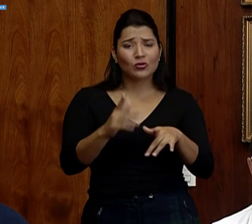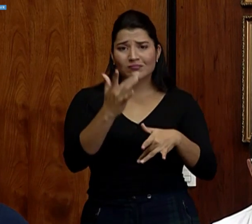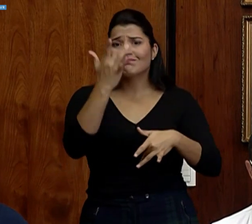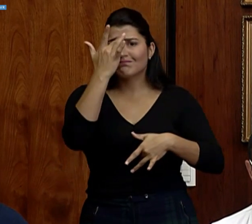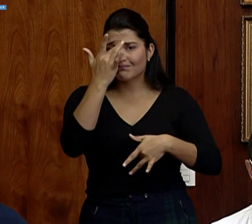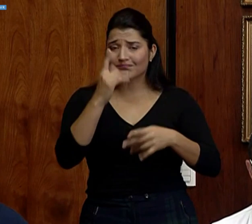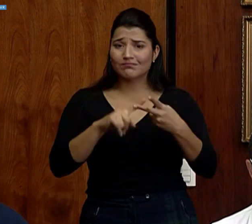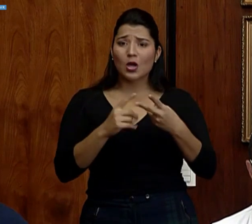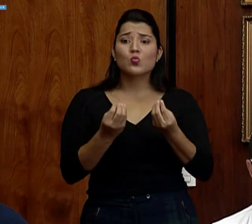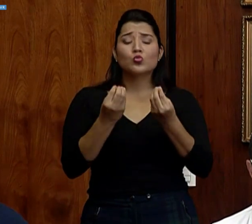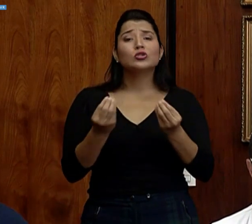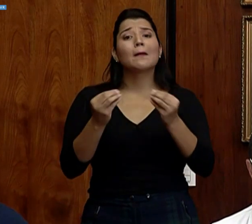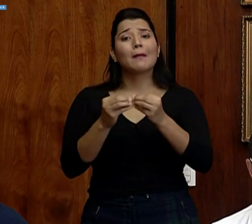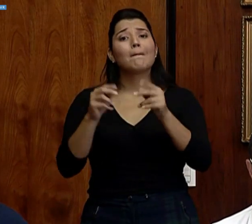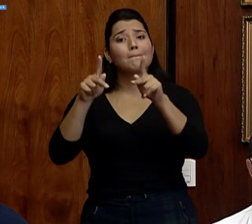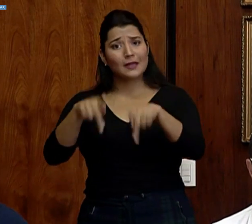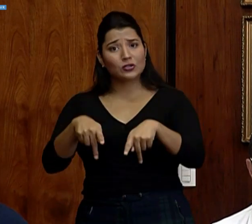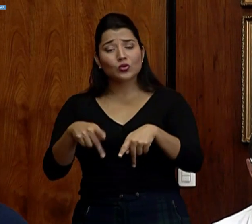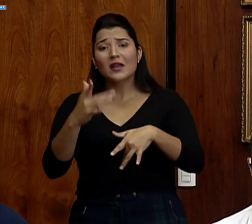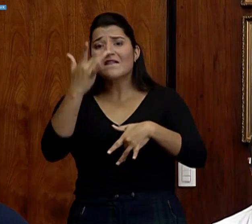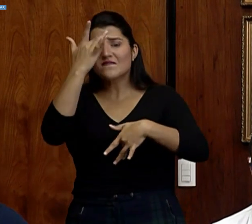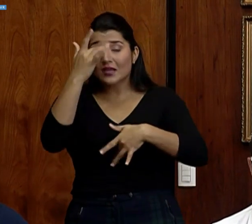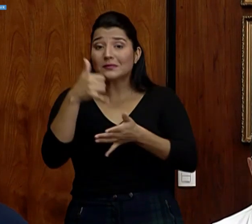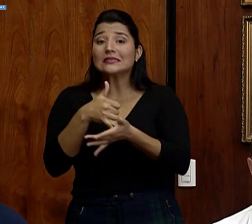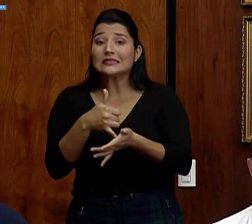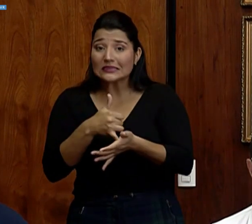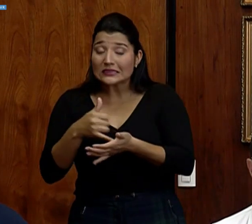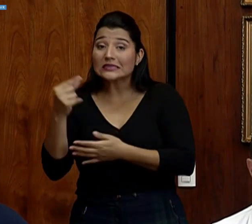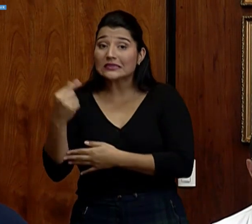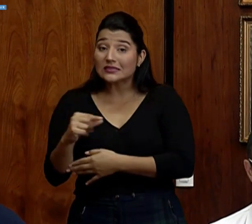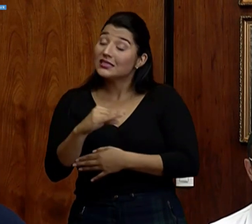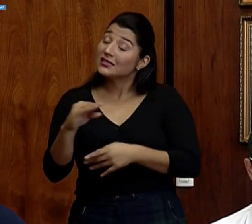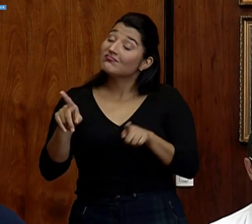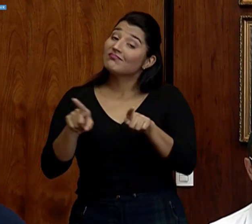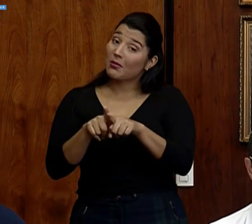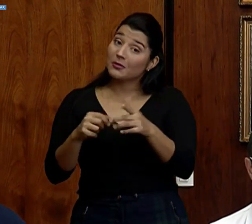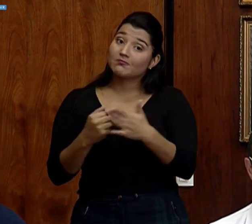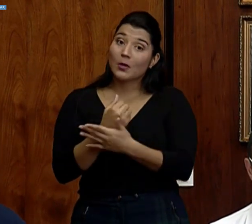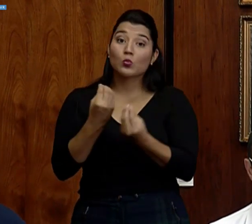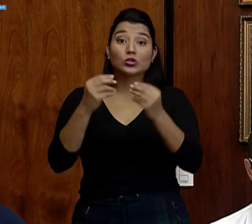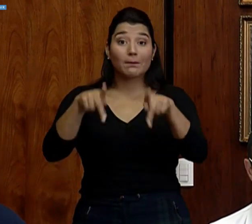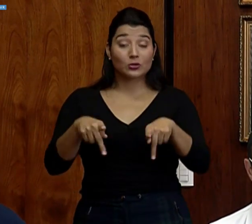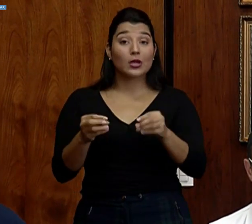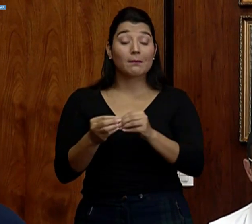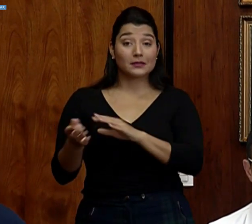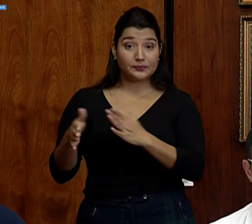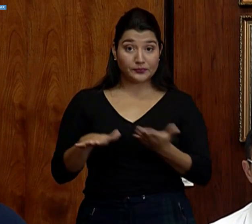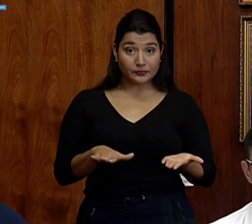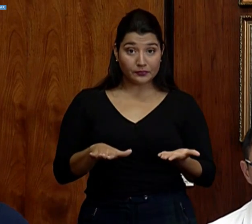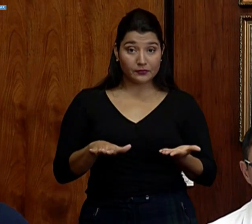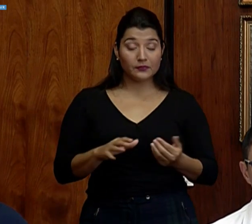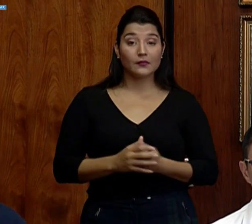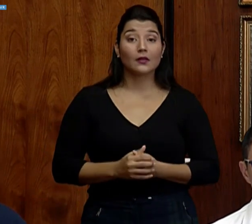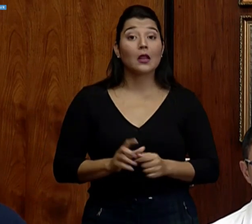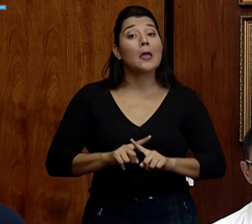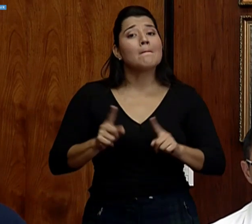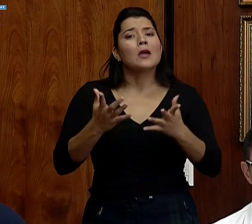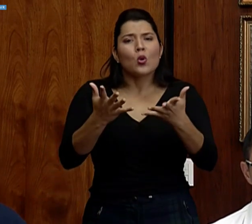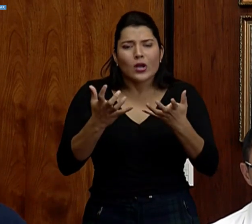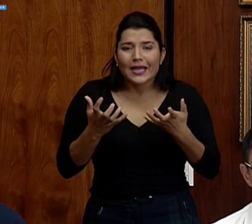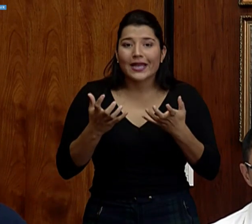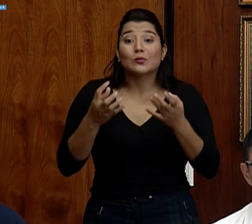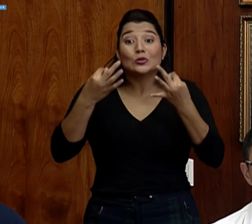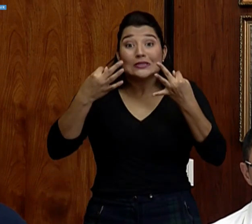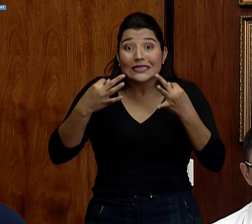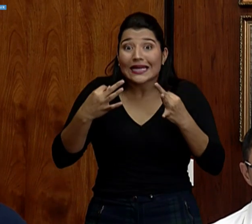que van a haber personas, más personas que van a enfermar gravemente y lamentablemente también van a haber más fallecidos, pero queremos minimizar esa